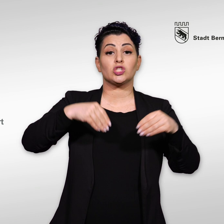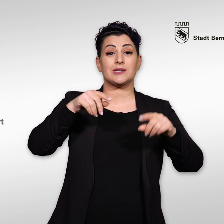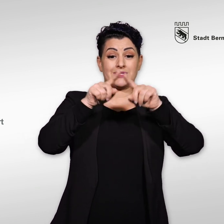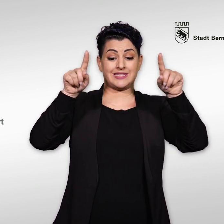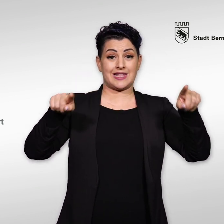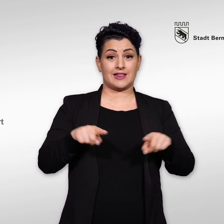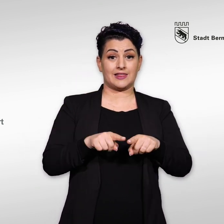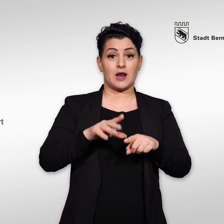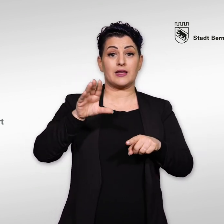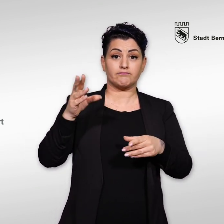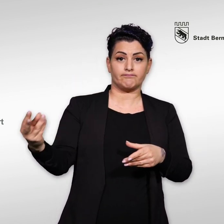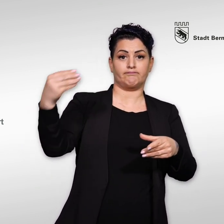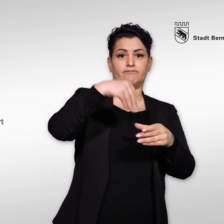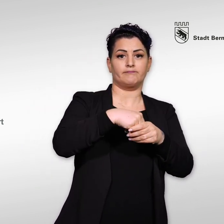Viertens Stimmzettel ins Stimmkuvert